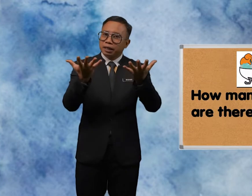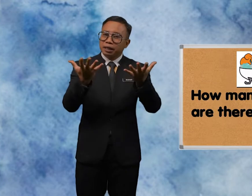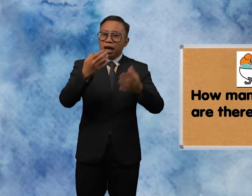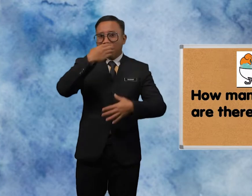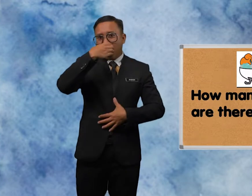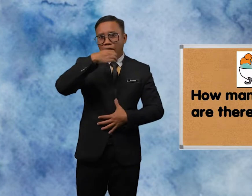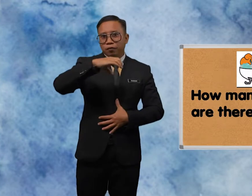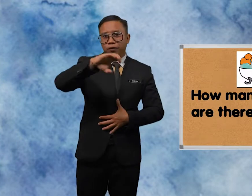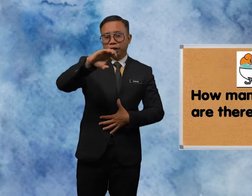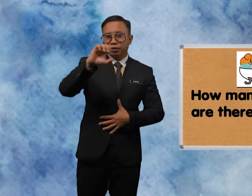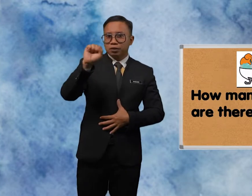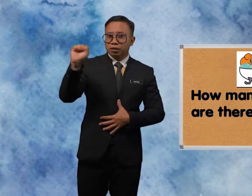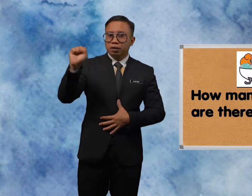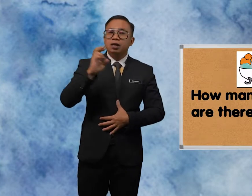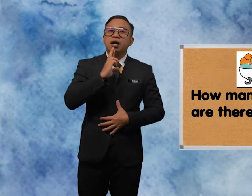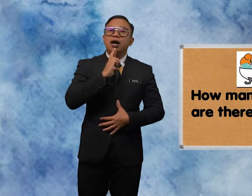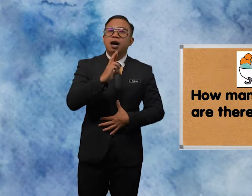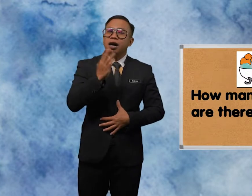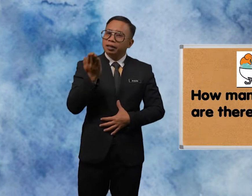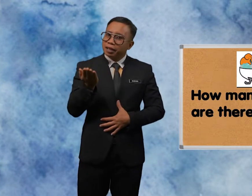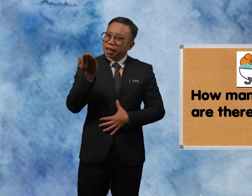Elephants Are There